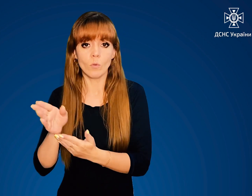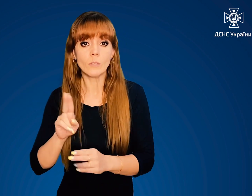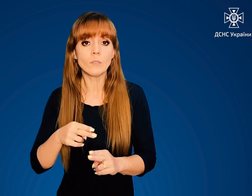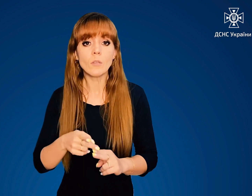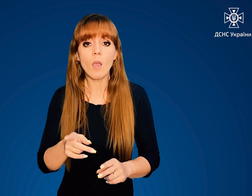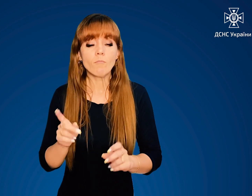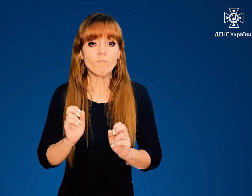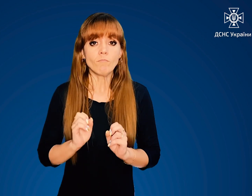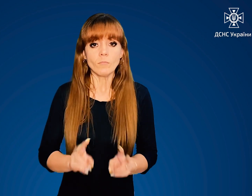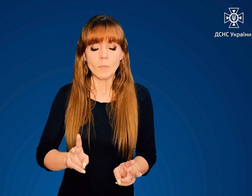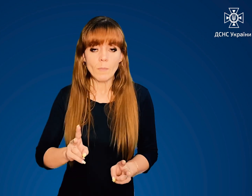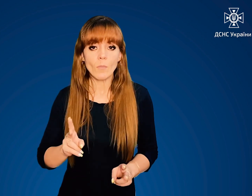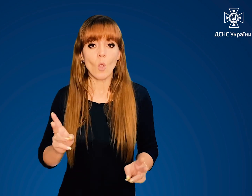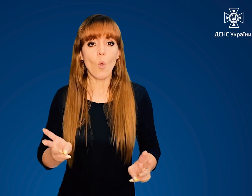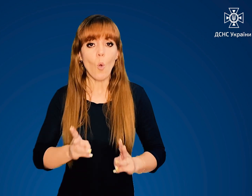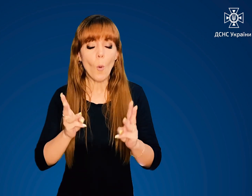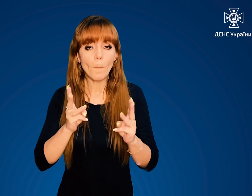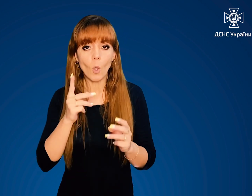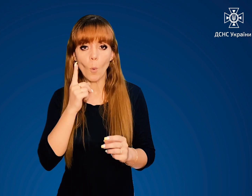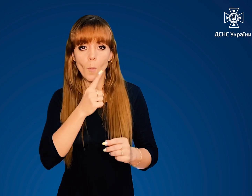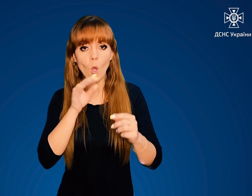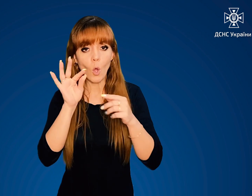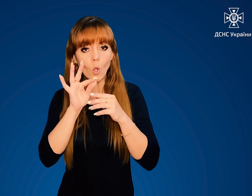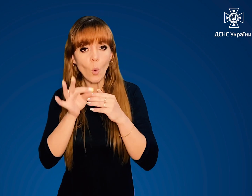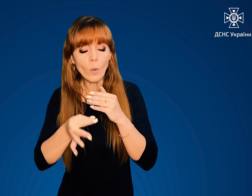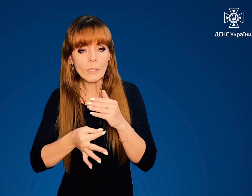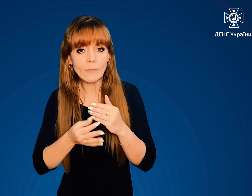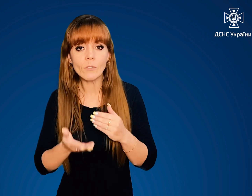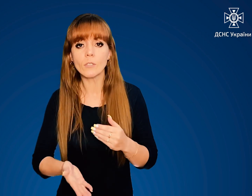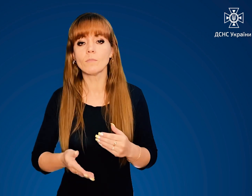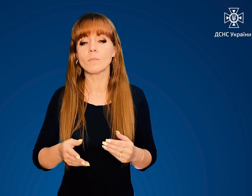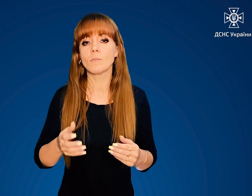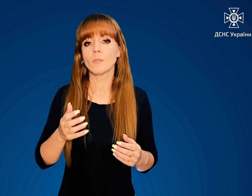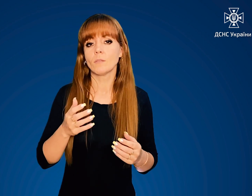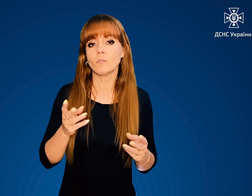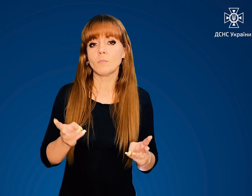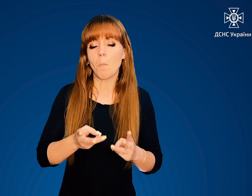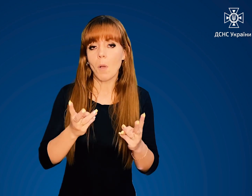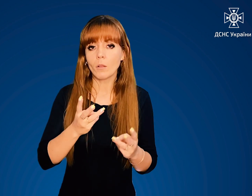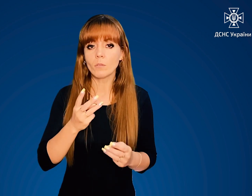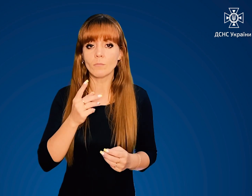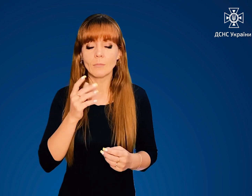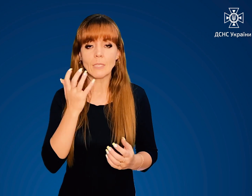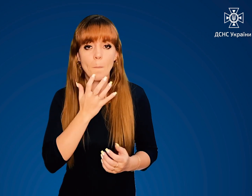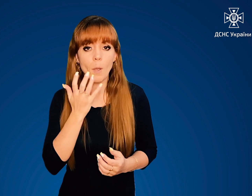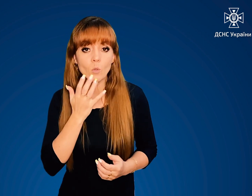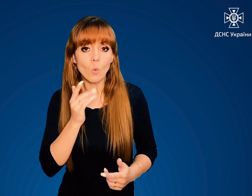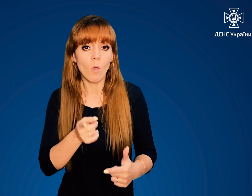Це загрожує опіком рогівки, спалаховою сліпотою та опіком очей.